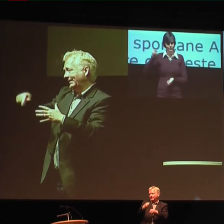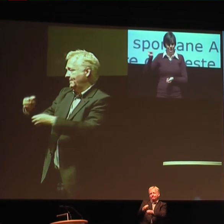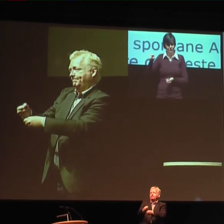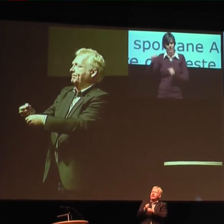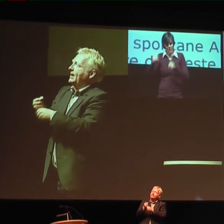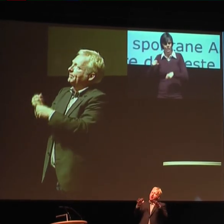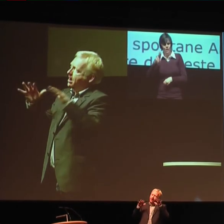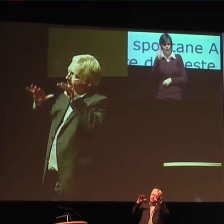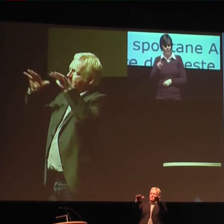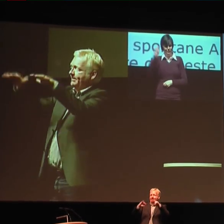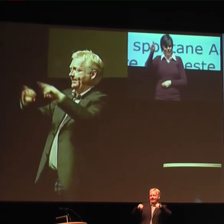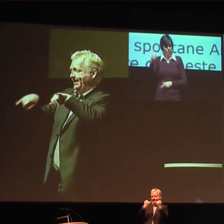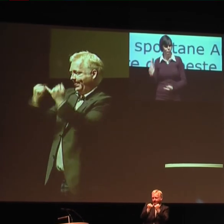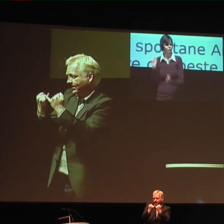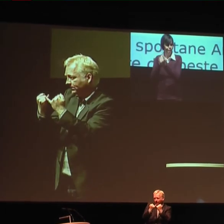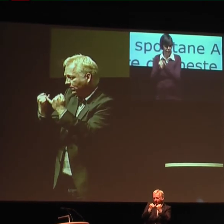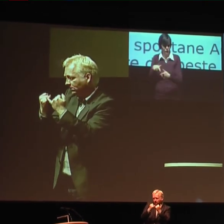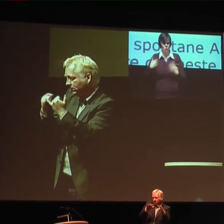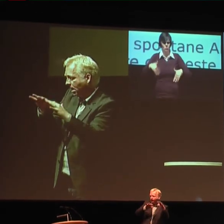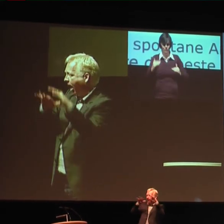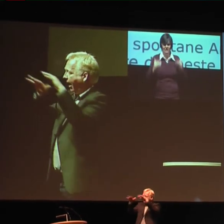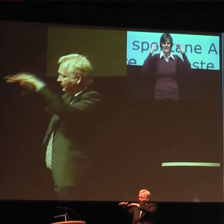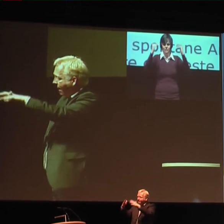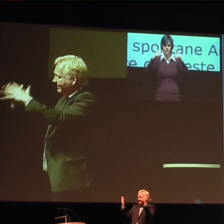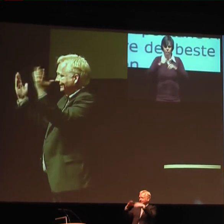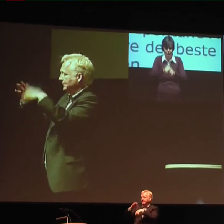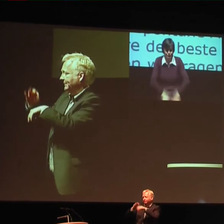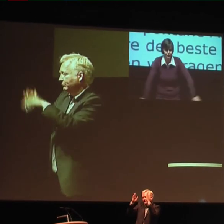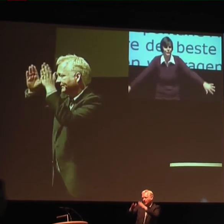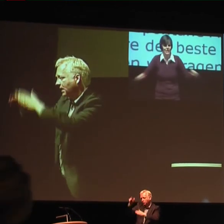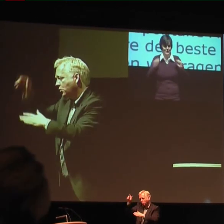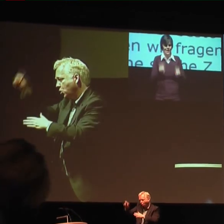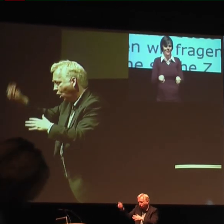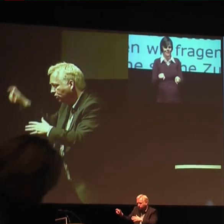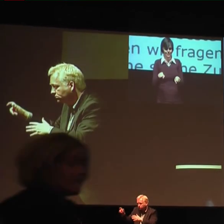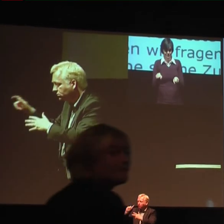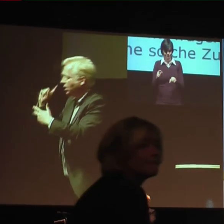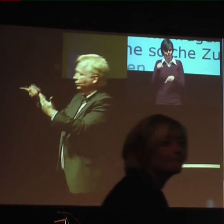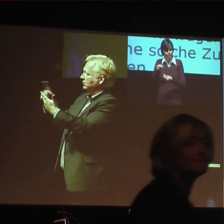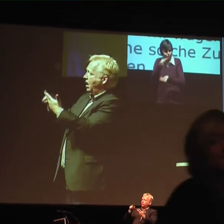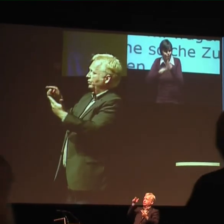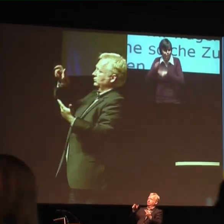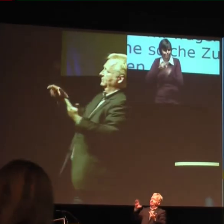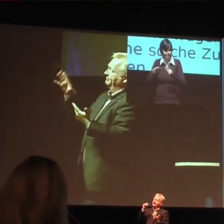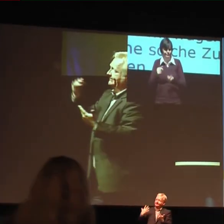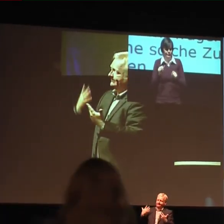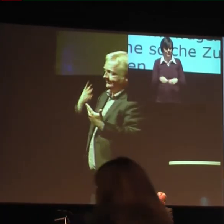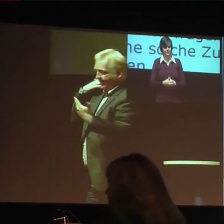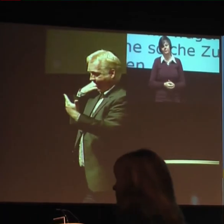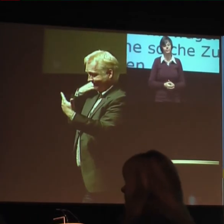Und ich denke, es ist sicherlich auch machbar, dass man da Kontakt bekommt zu den Eltern. Da gibt es die etablierten Kontakte zu den